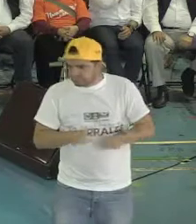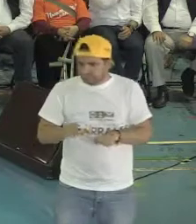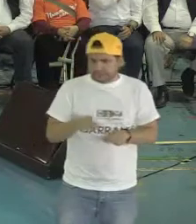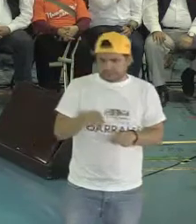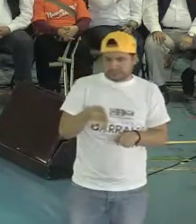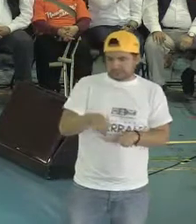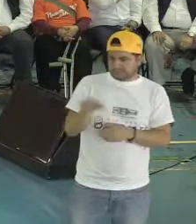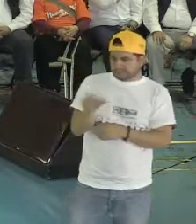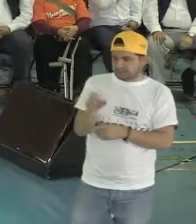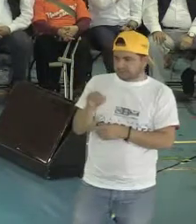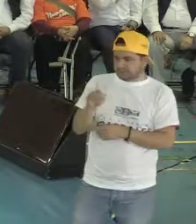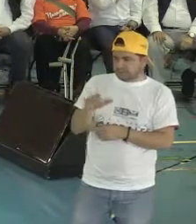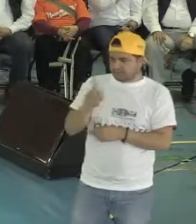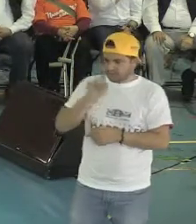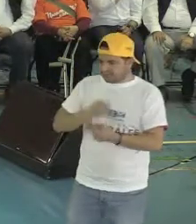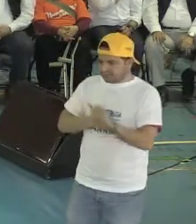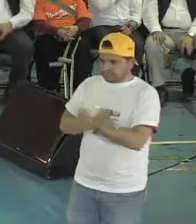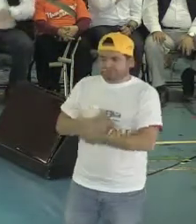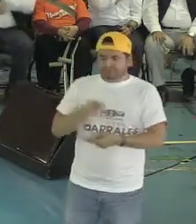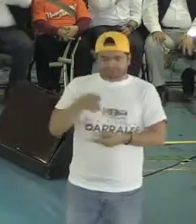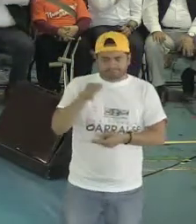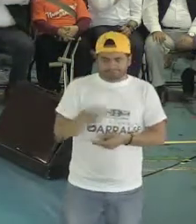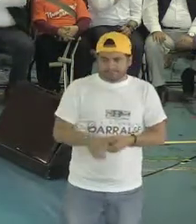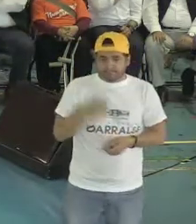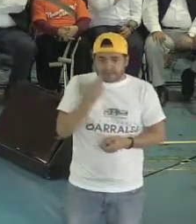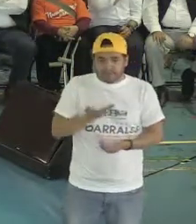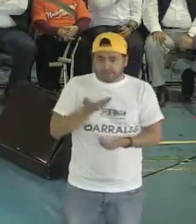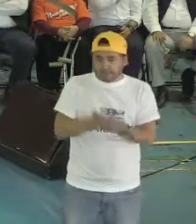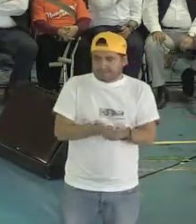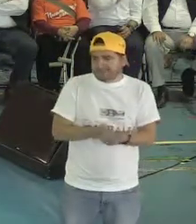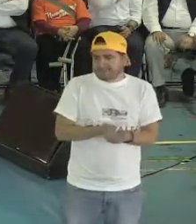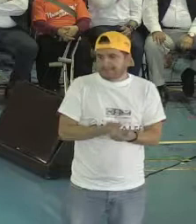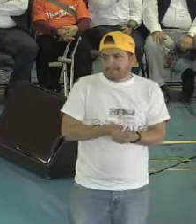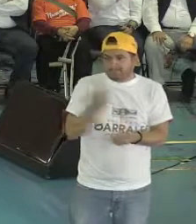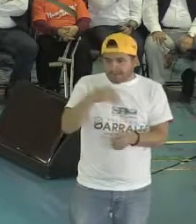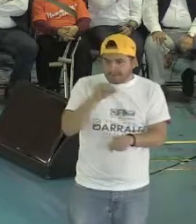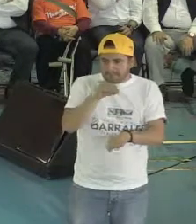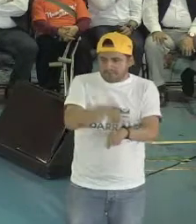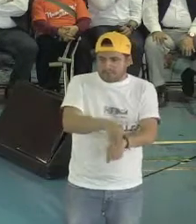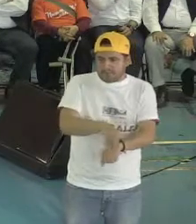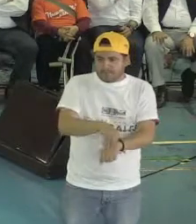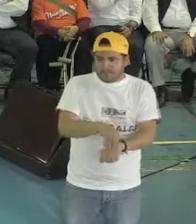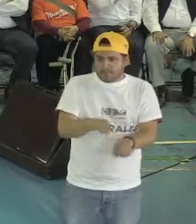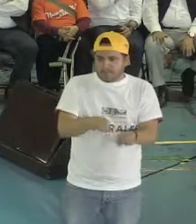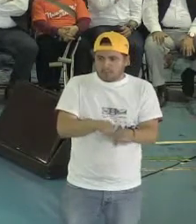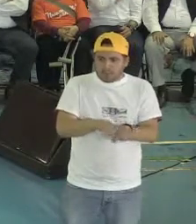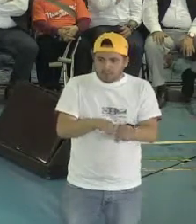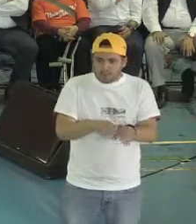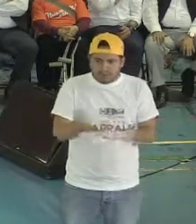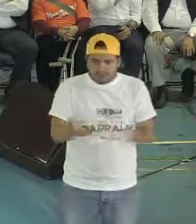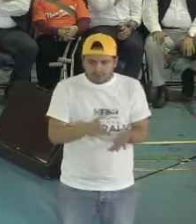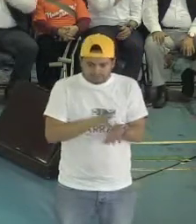tengamos ya perfectamente estipulado, cómo nos movemos, cómo ayudamos a la gente